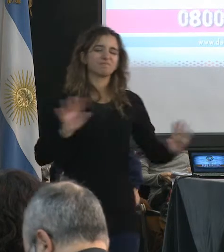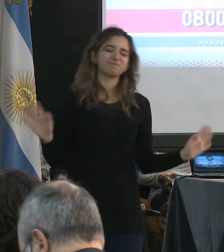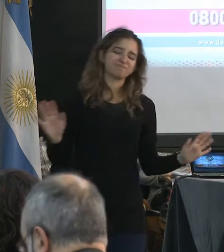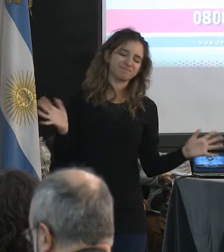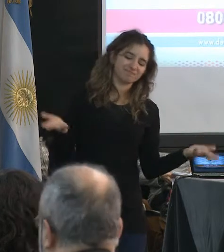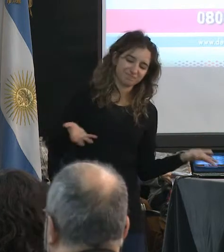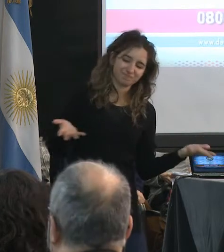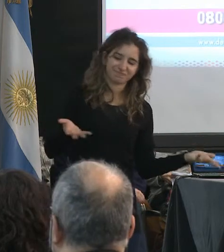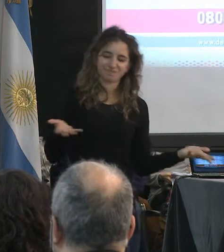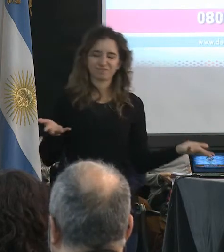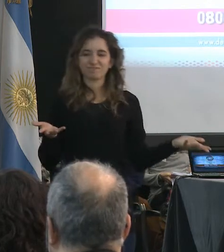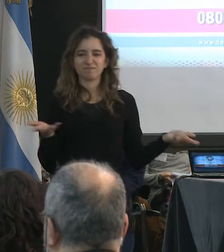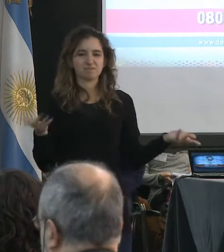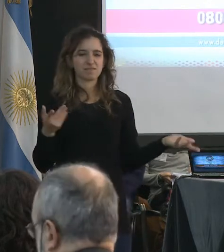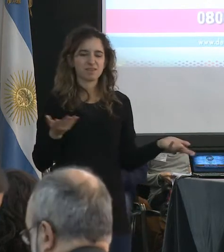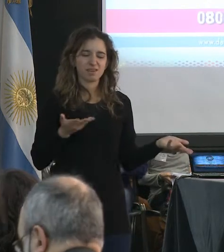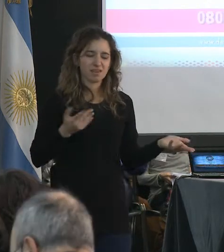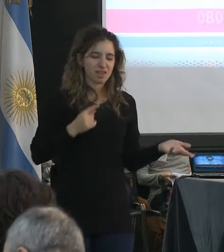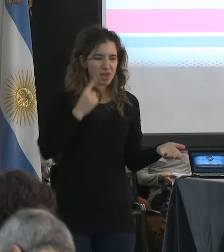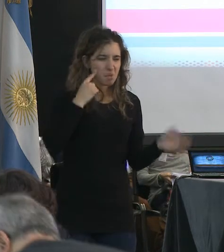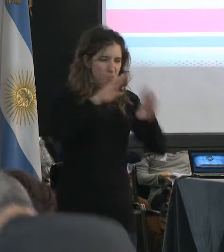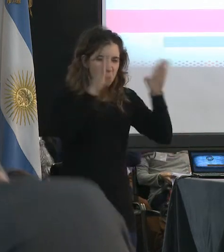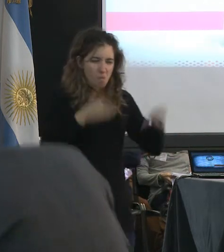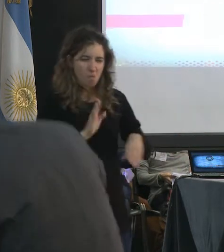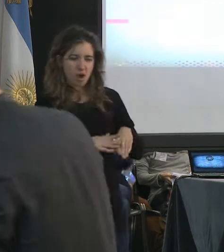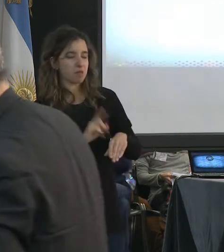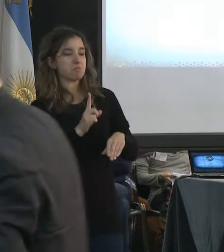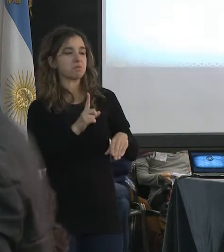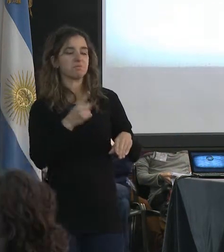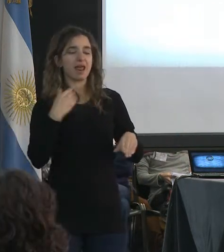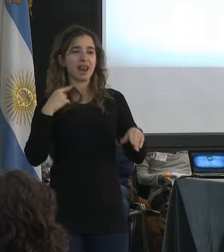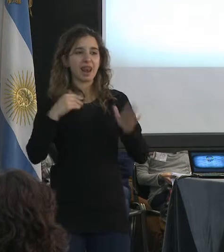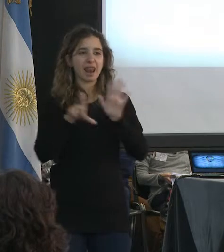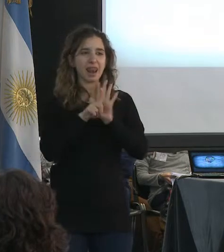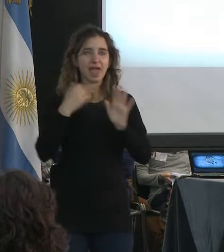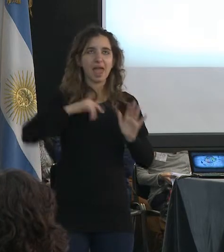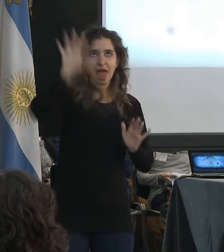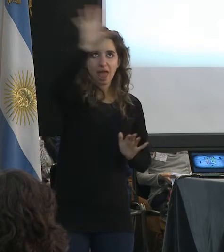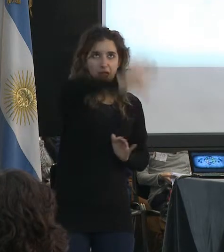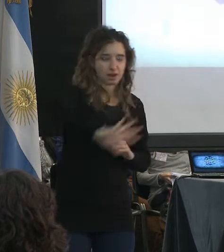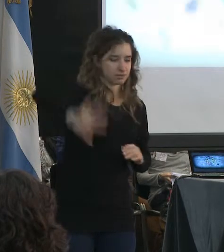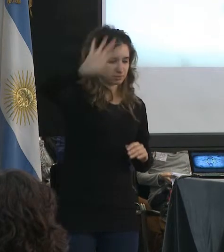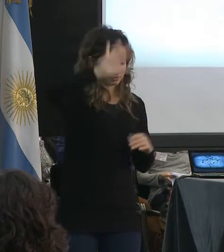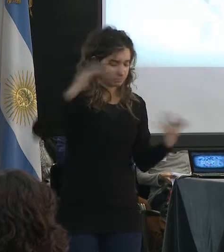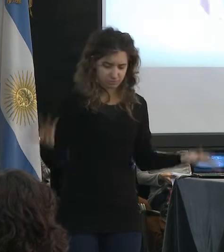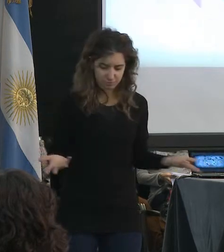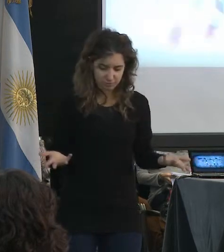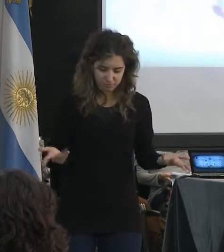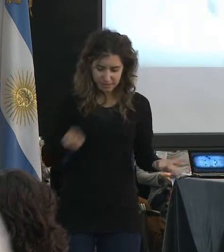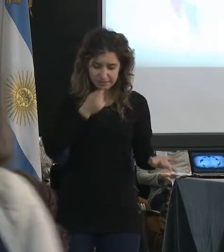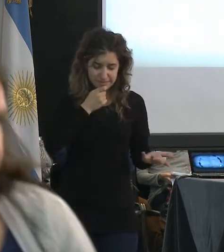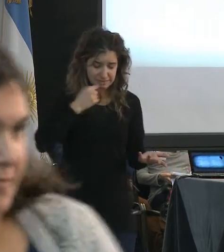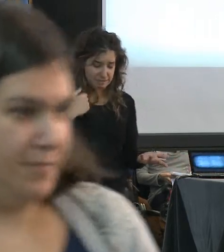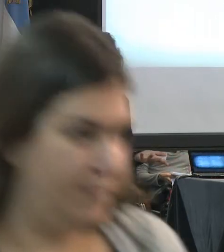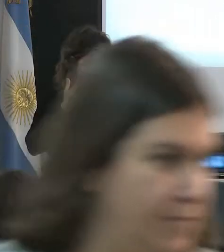corresponde al municipio porque es una ley federal. Yo digo que si es una ley federal, entonces